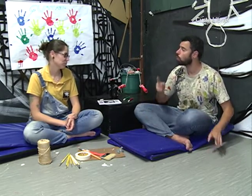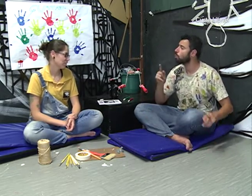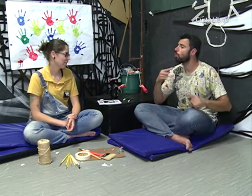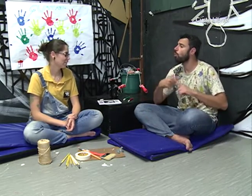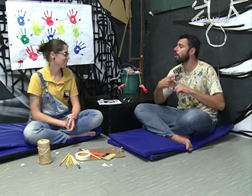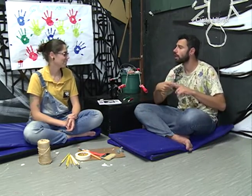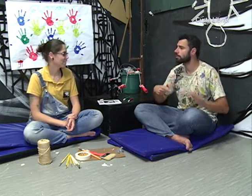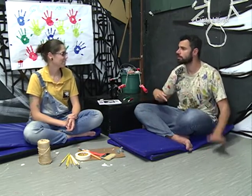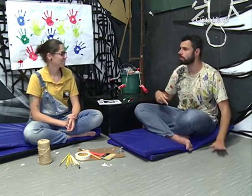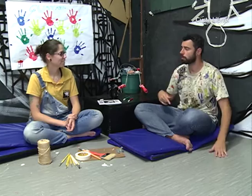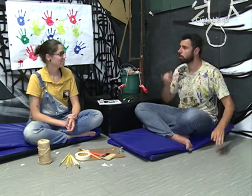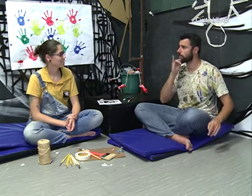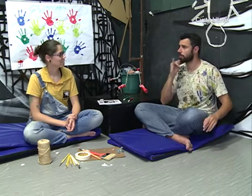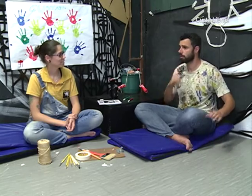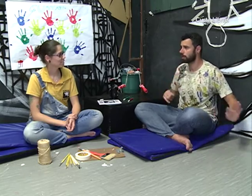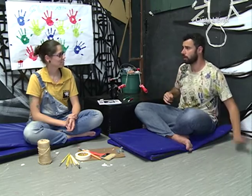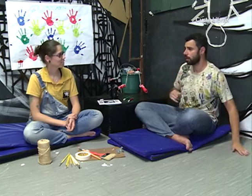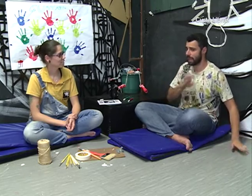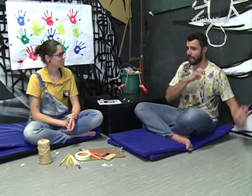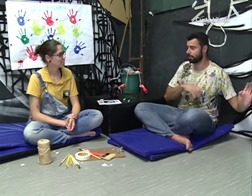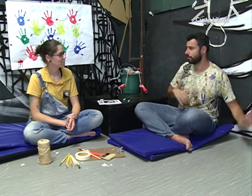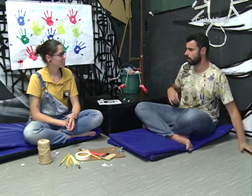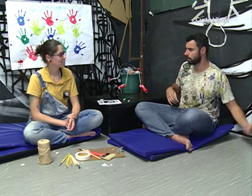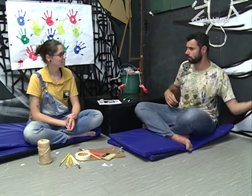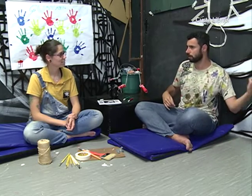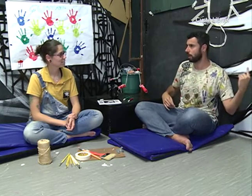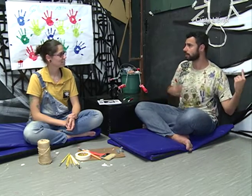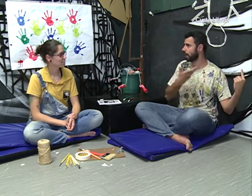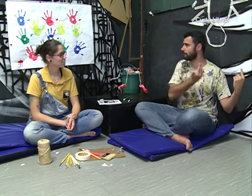E eu consigo visualizar melhor as performances dos colegas de cena.